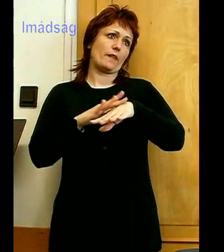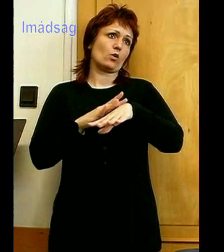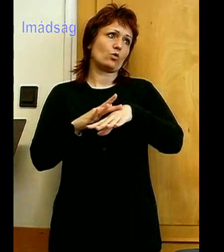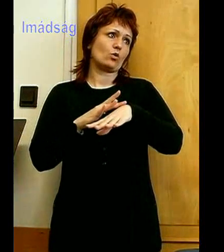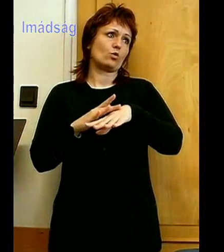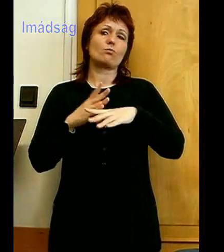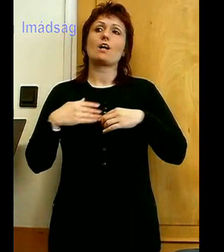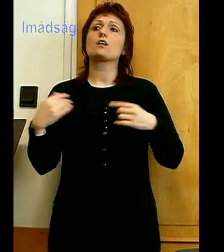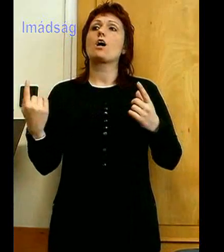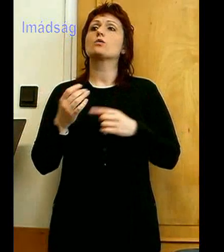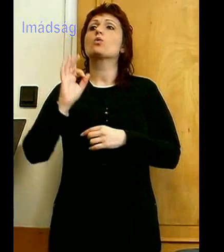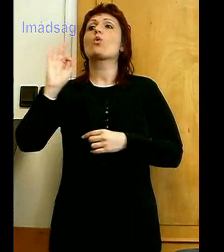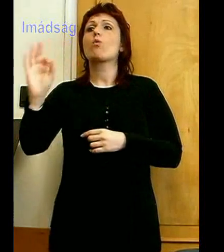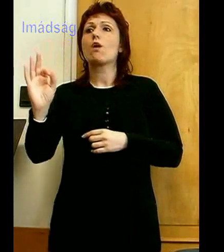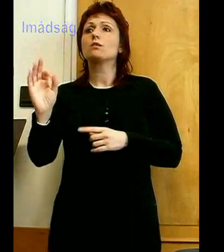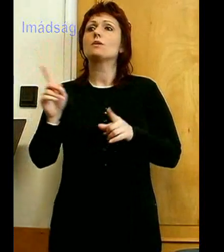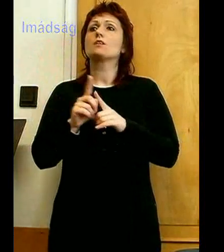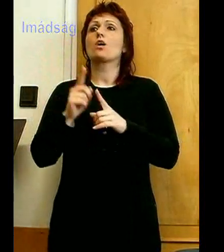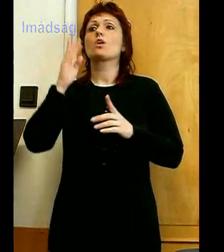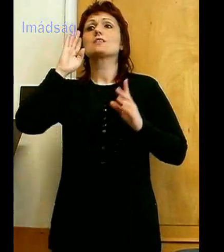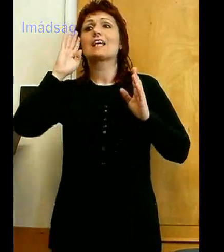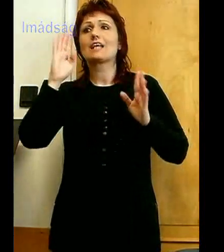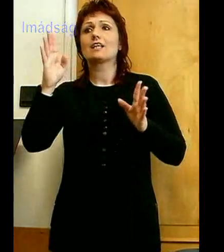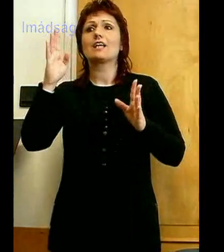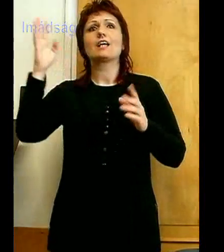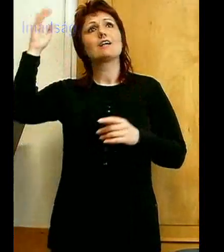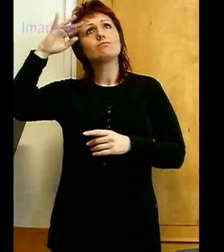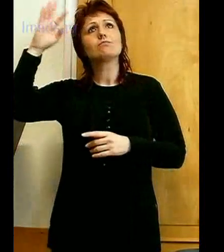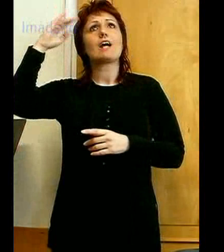ahogy azt mi hinni és elképzelni tudjuk. Ámen.